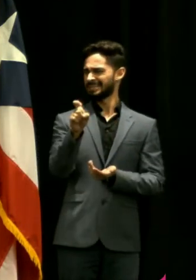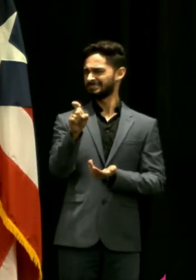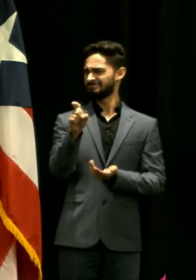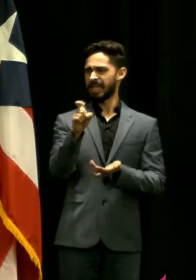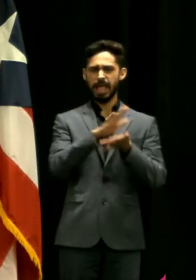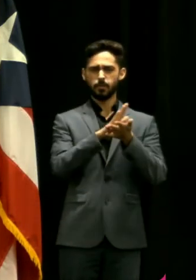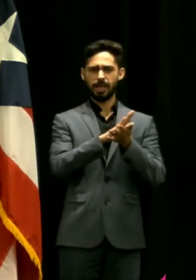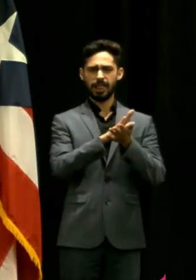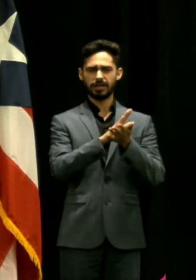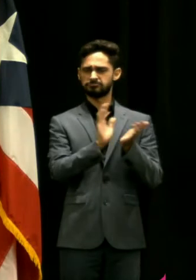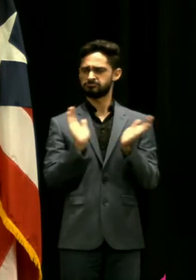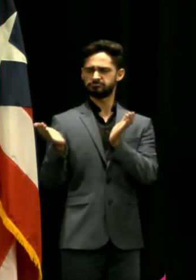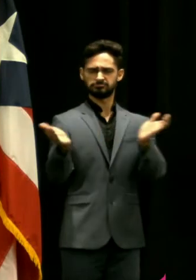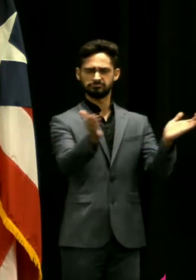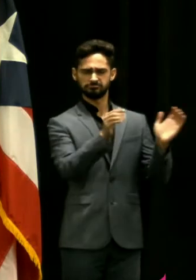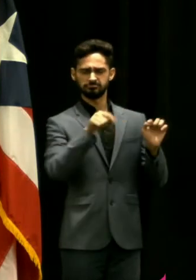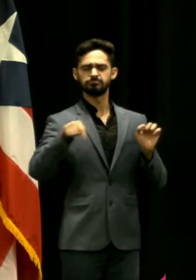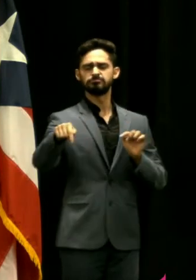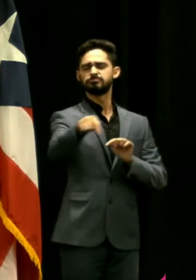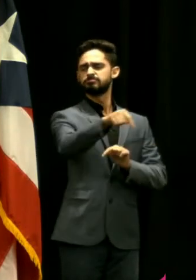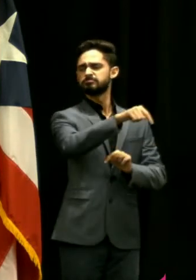o sea que no estoy viendo